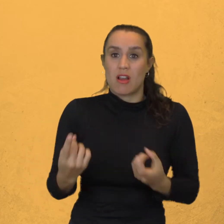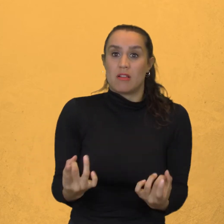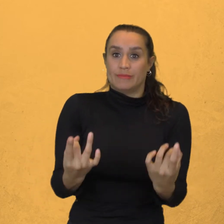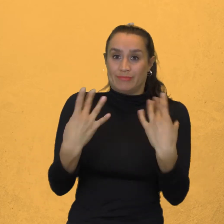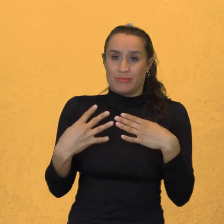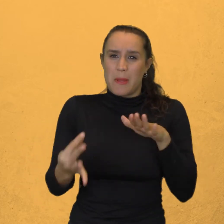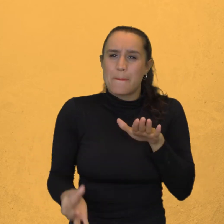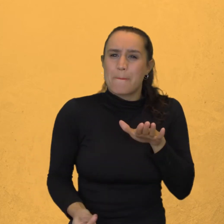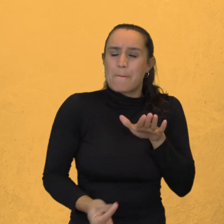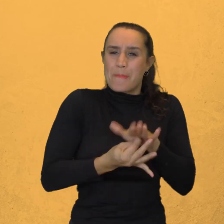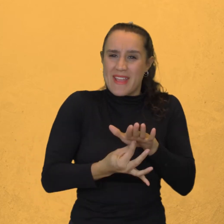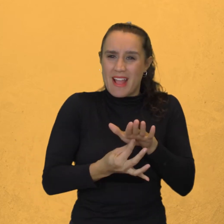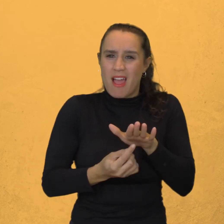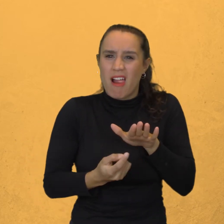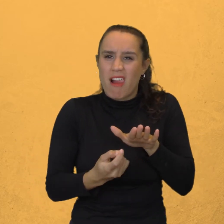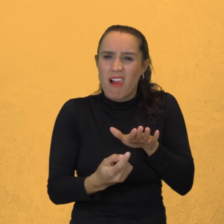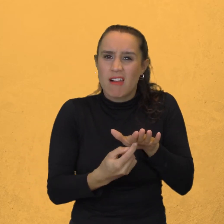Causando fiebres y desvaríos